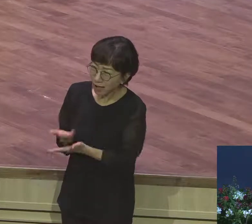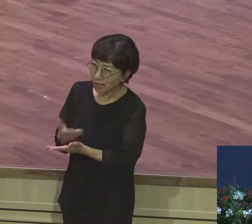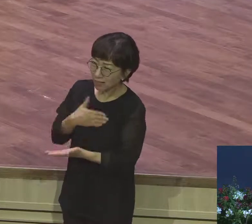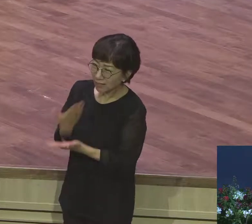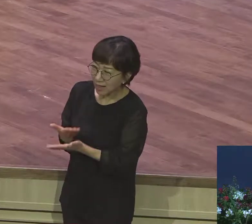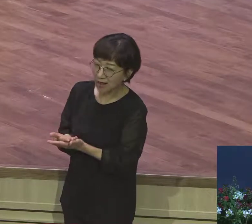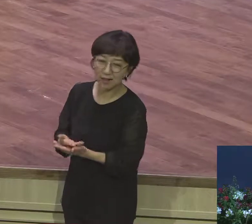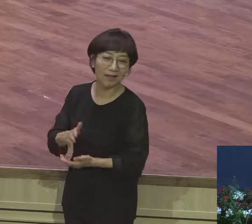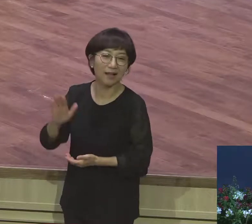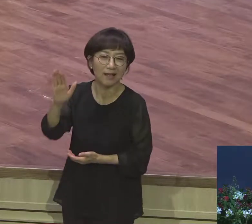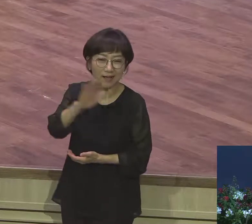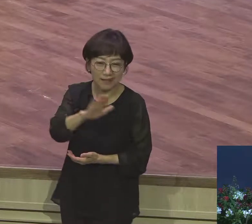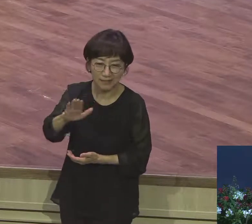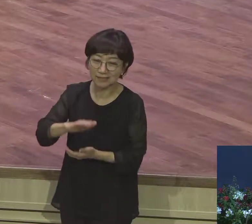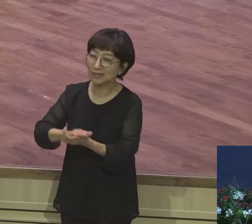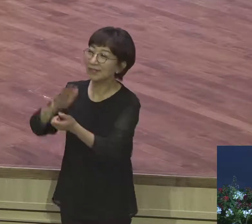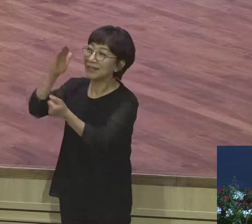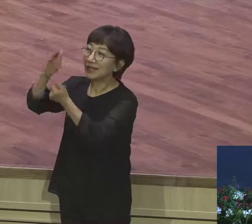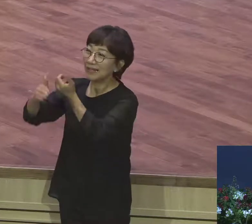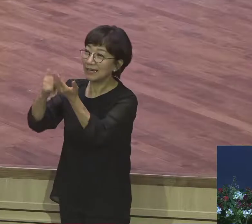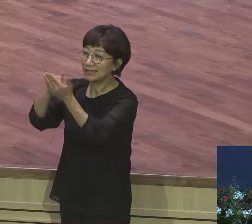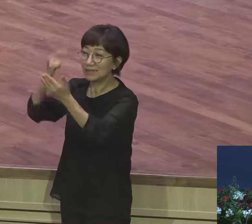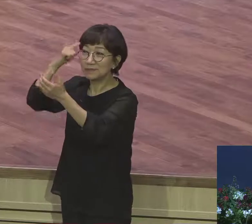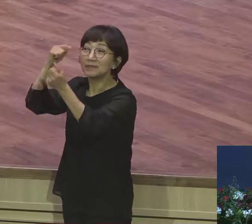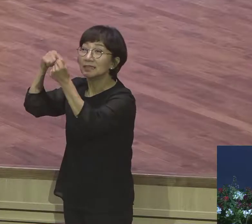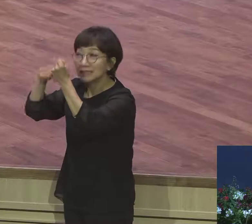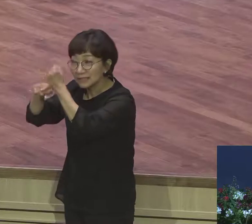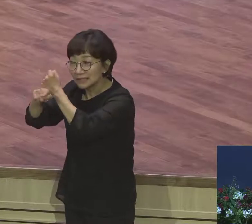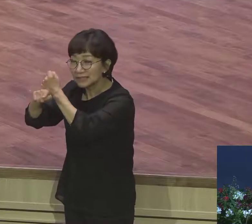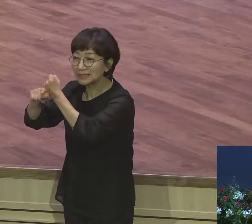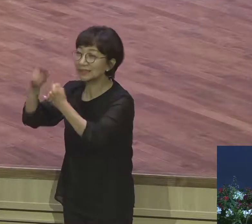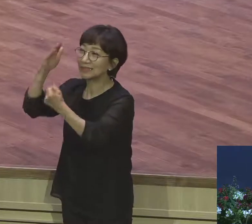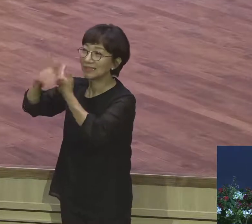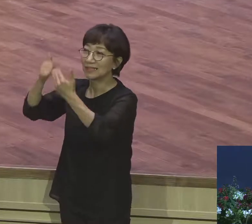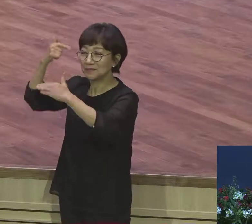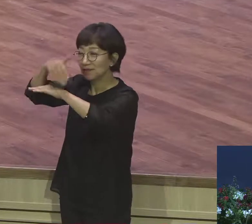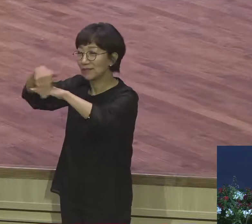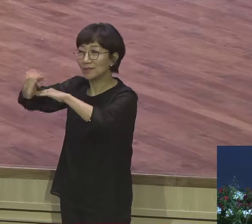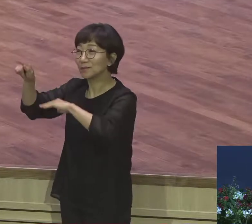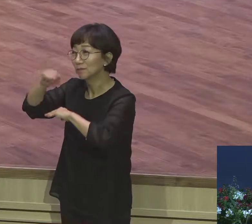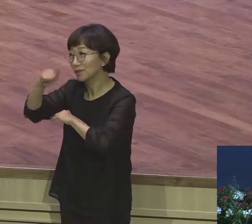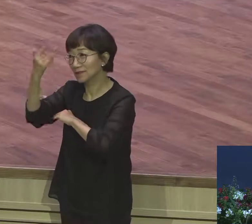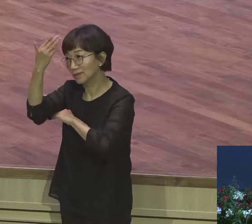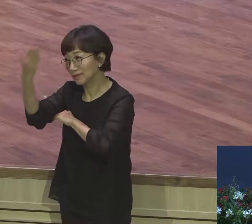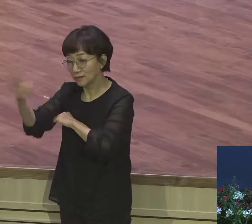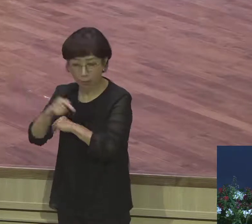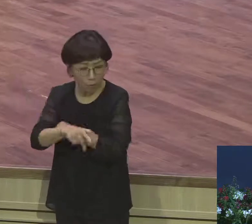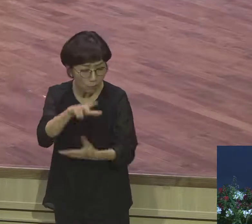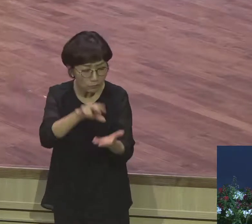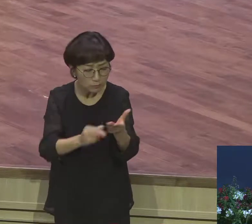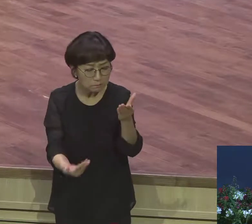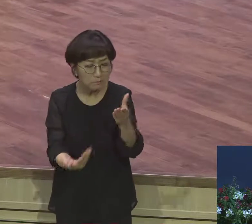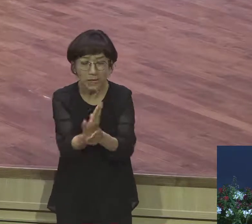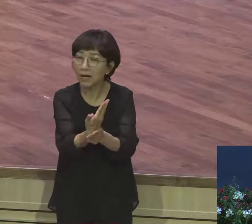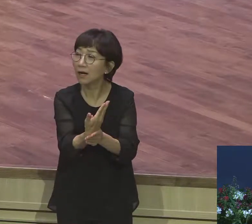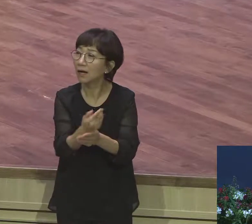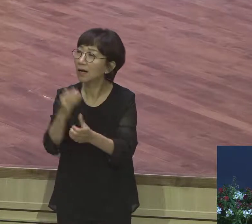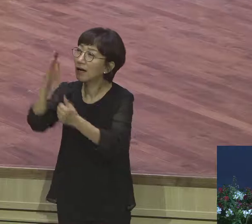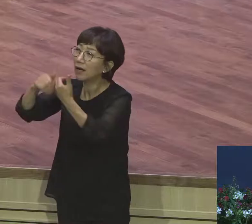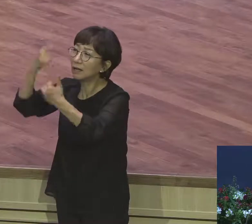교육이 무엇입니까 이렇게 물어야 돼요 하나님 깨닫게 하여 주 없어서 하나님 이 사람이 이렇게